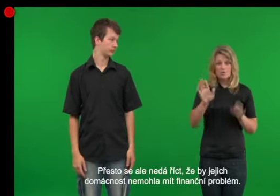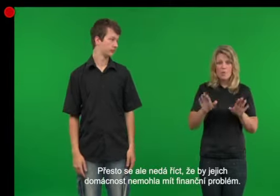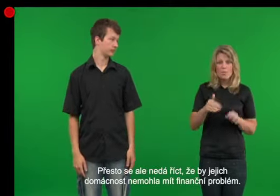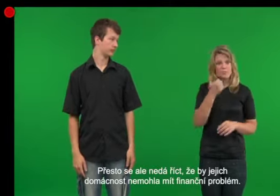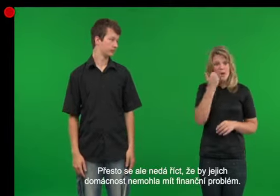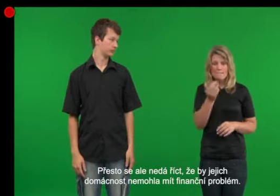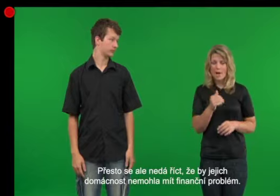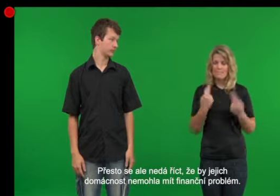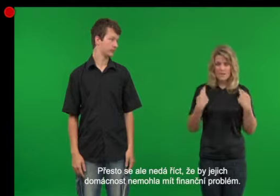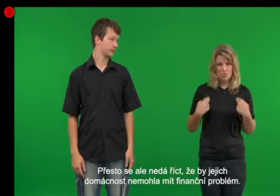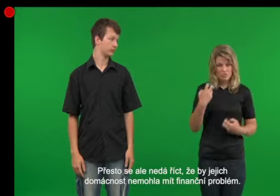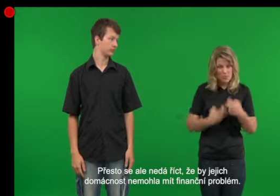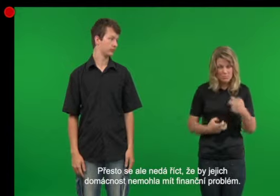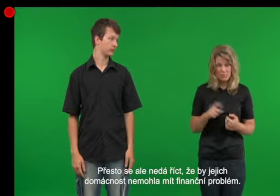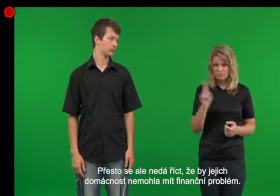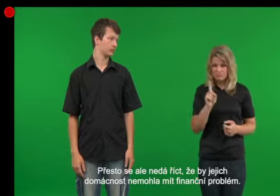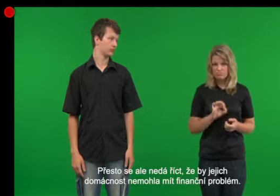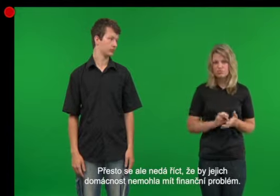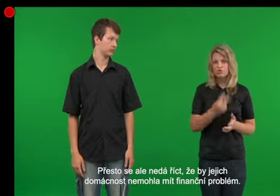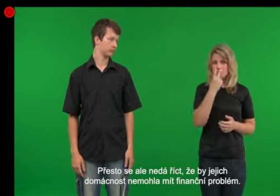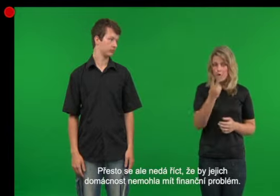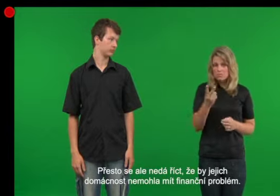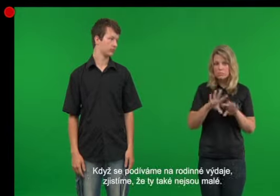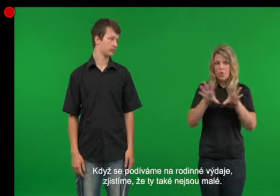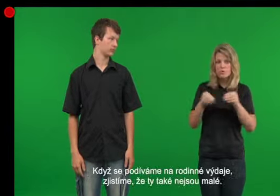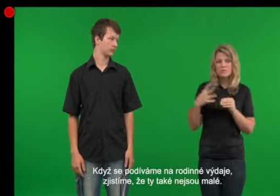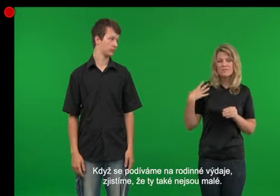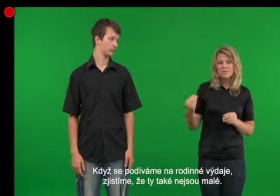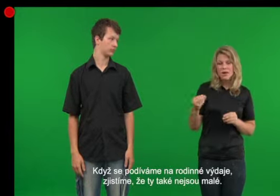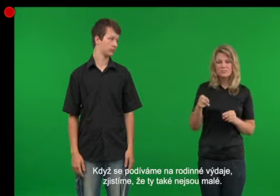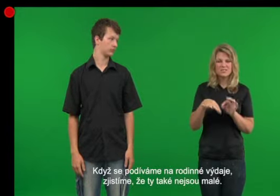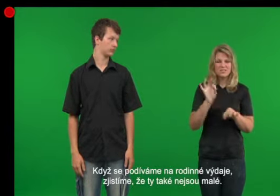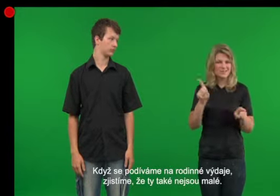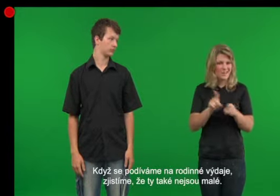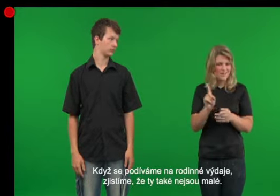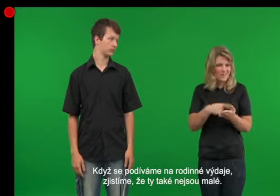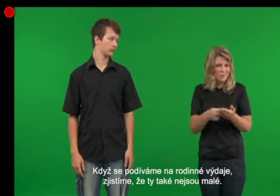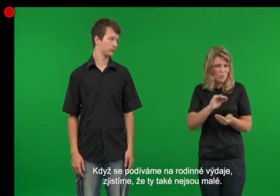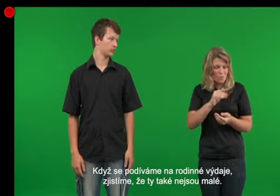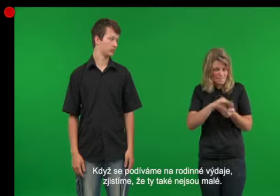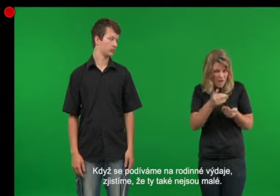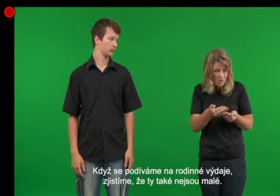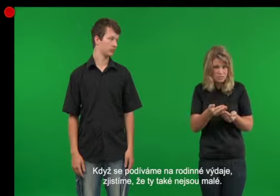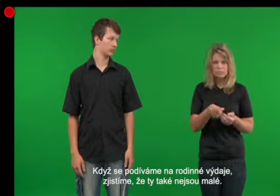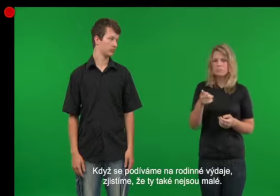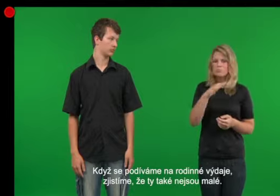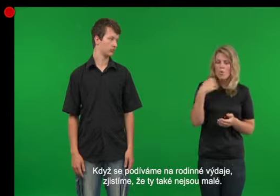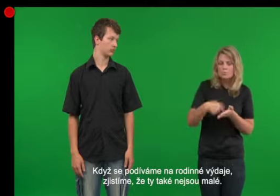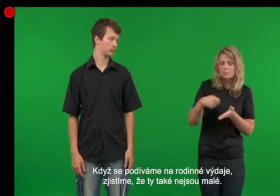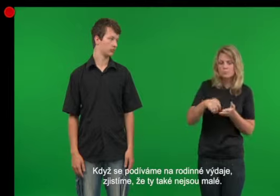Přesto se ale nedá říct, že by její domácnost nemohla mít finanční problém. Když se podíváme na rodinné